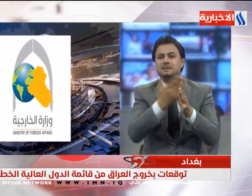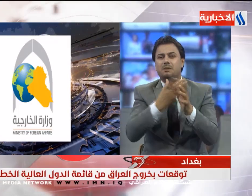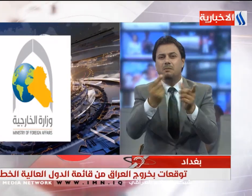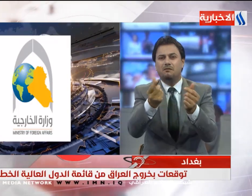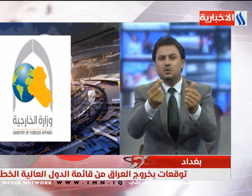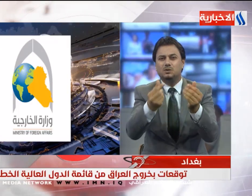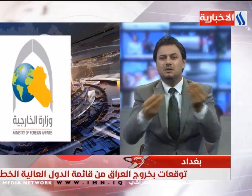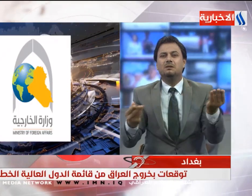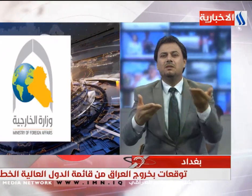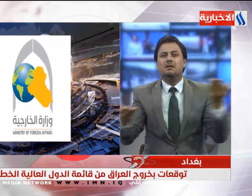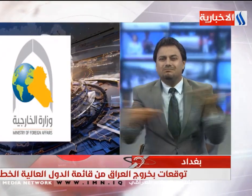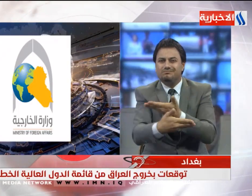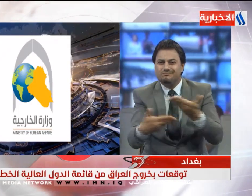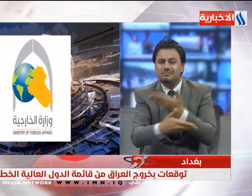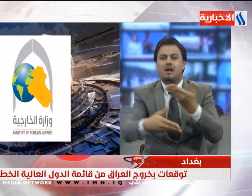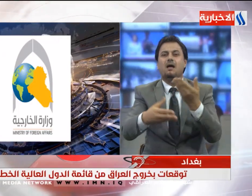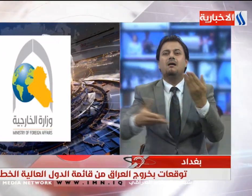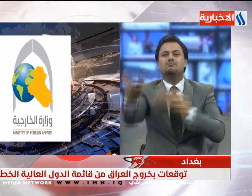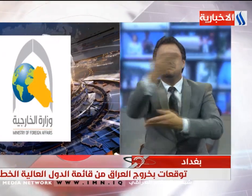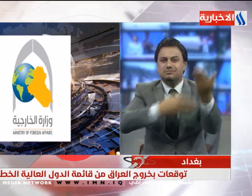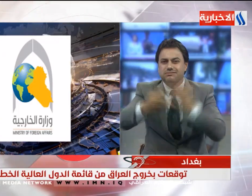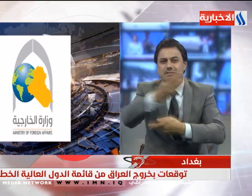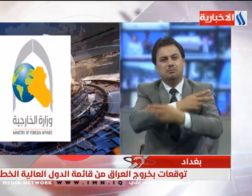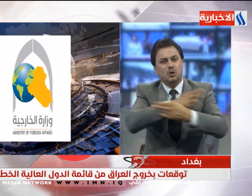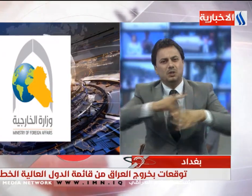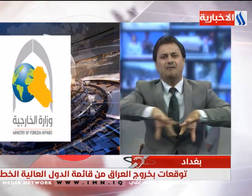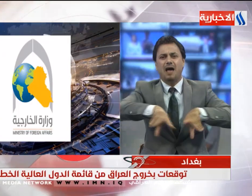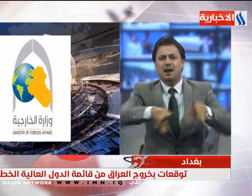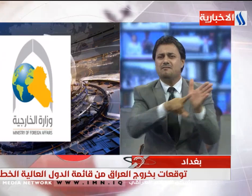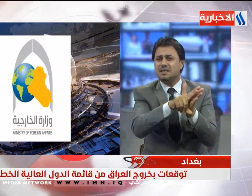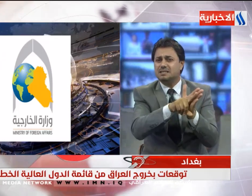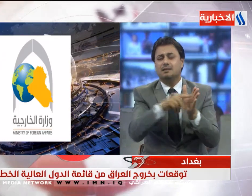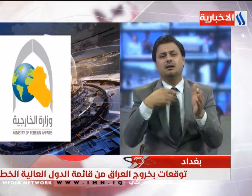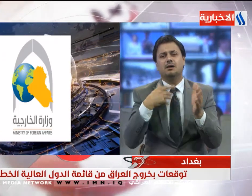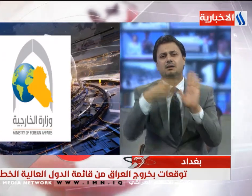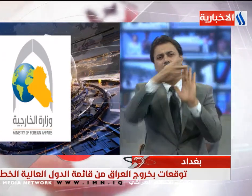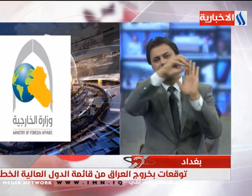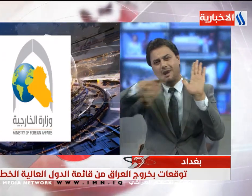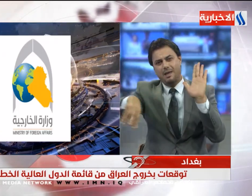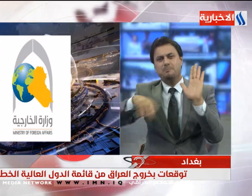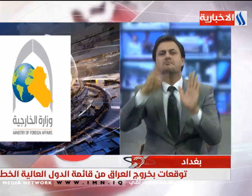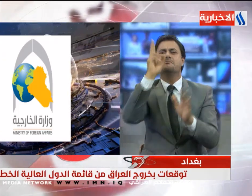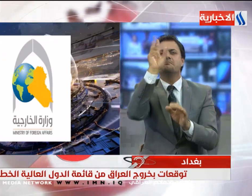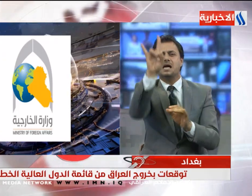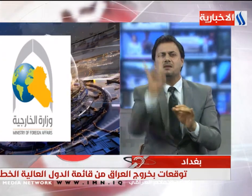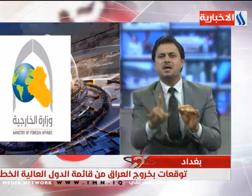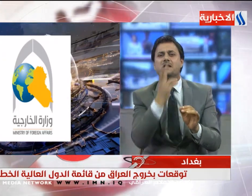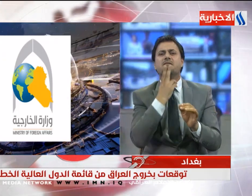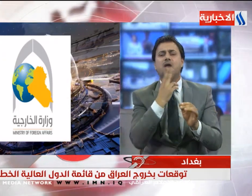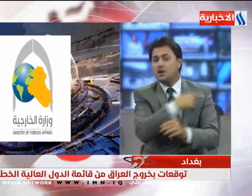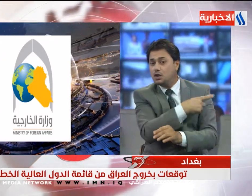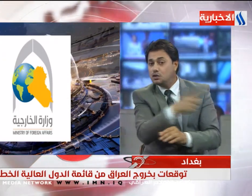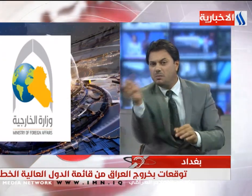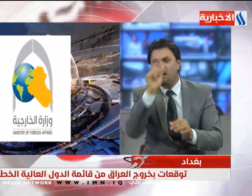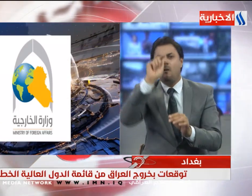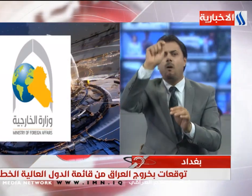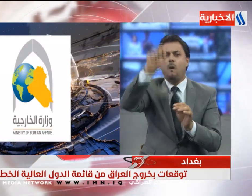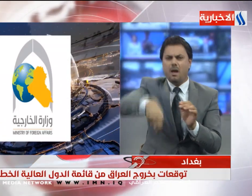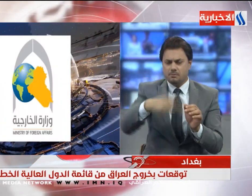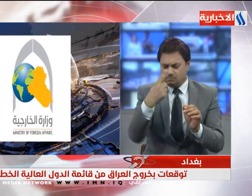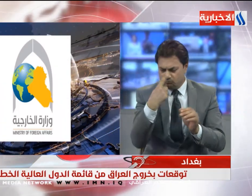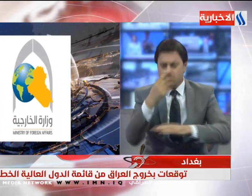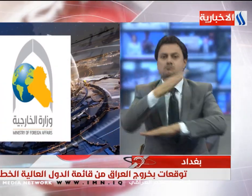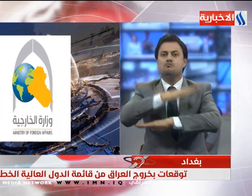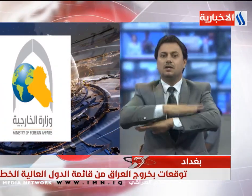الأموال خلال العام الحالي أناطق باسم الوزراء أحمد الصحاف قال أن العراق امتثل لجميع الشروط والمعايير التي